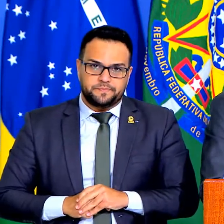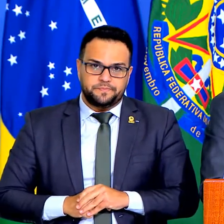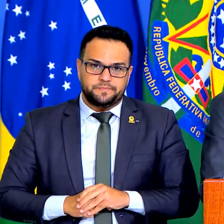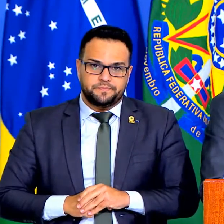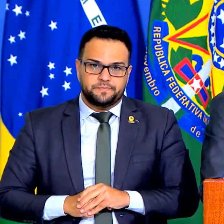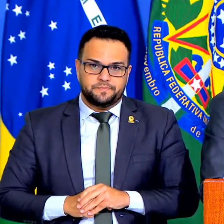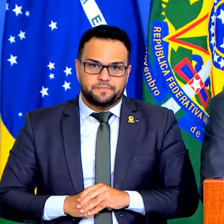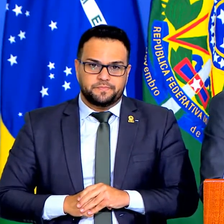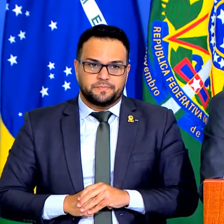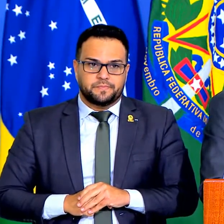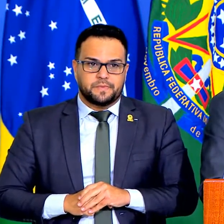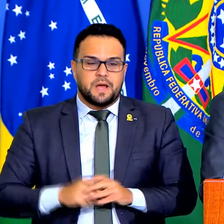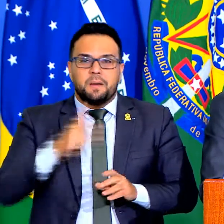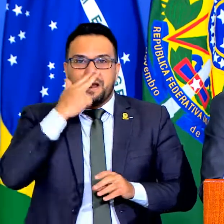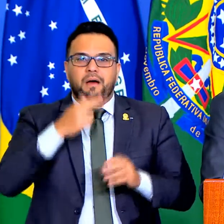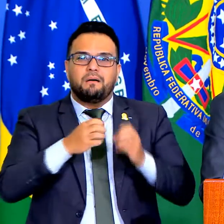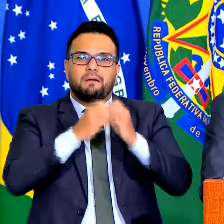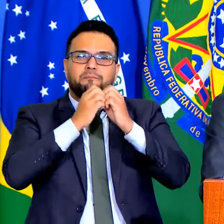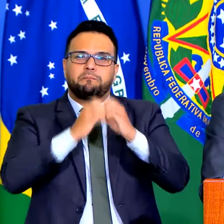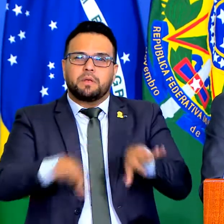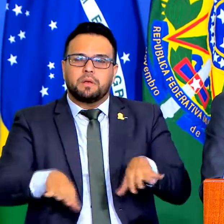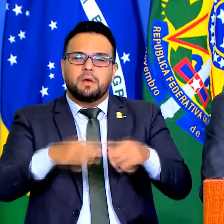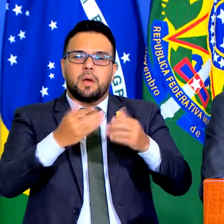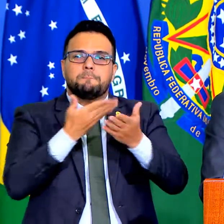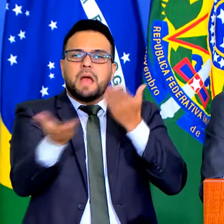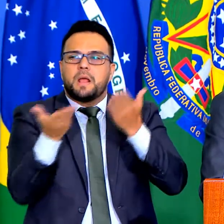as causas do seu fracasso para alguém,